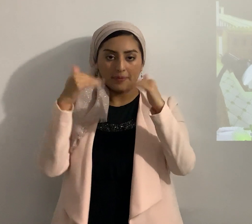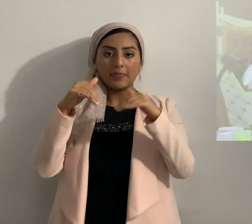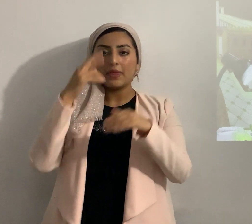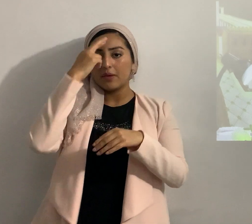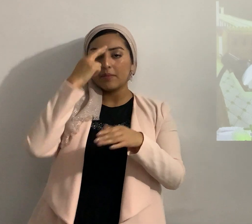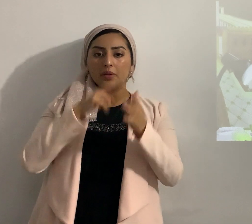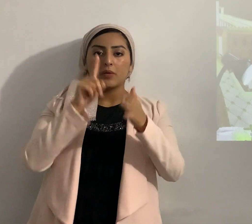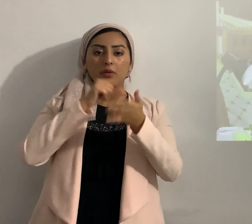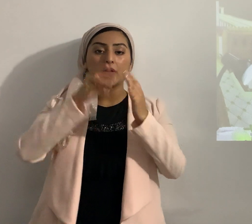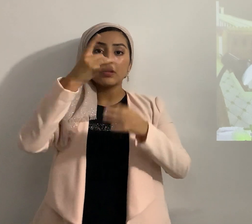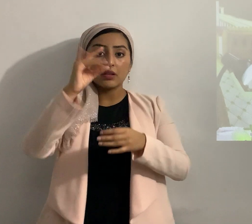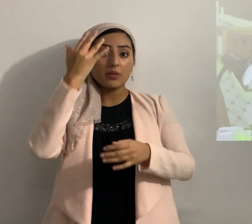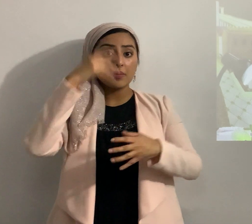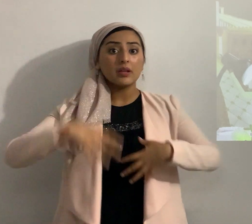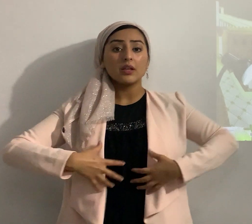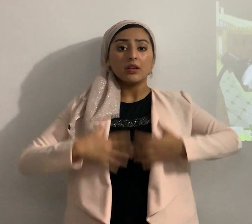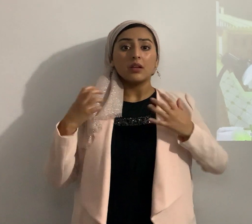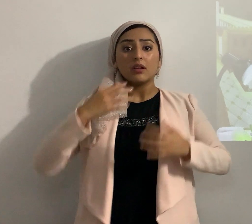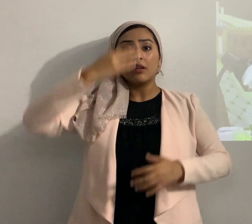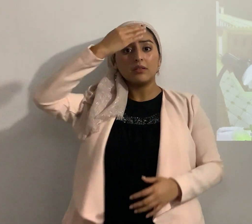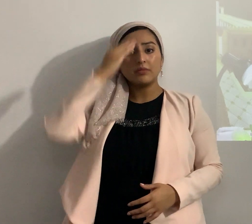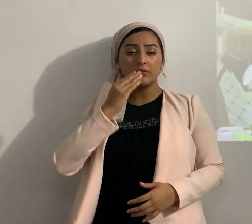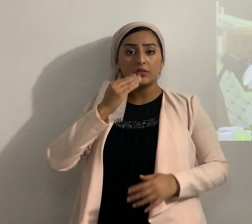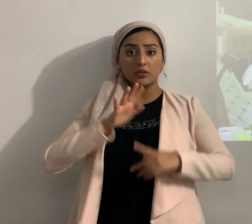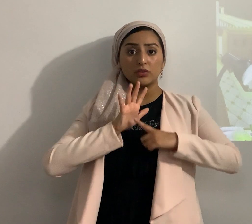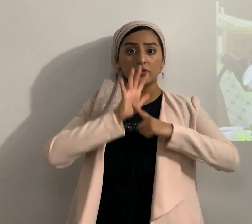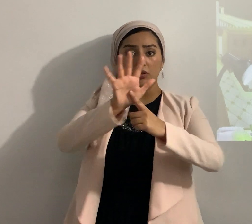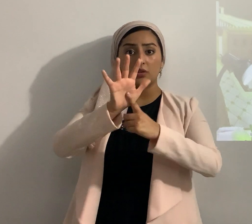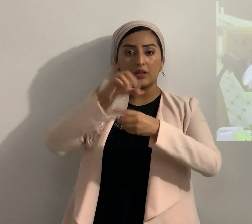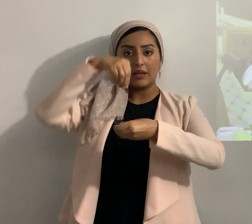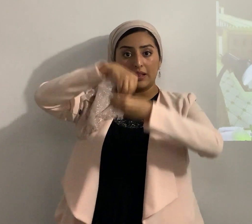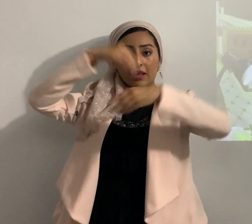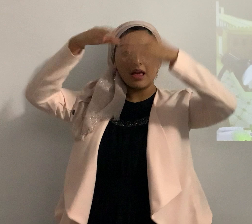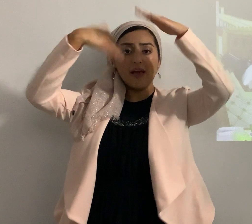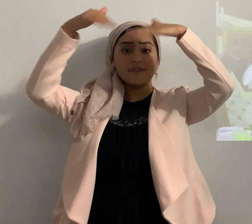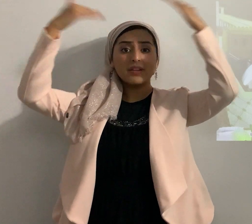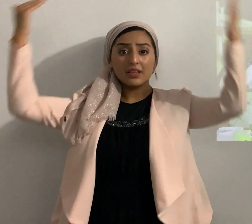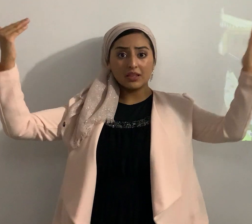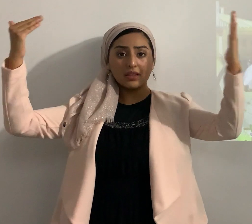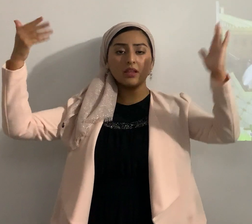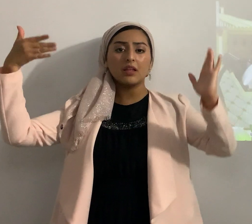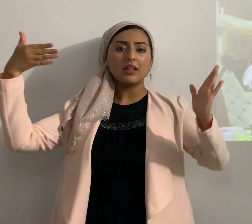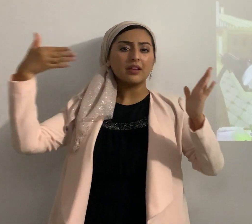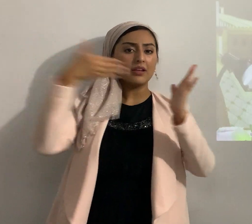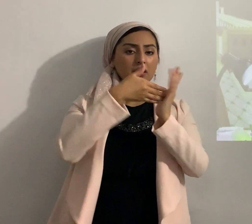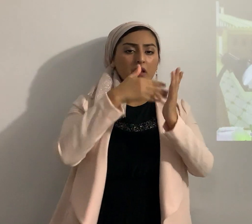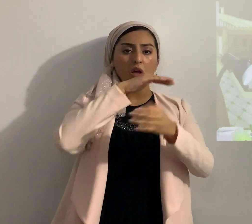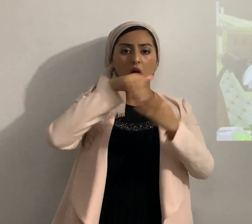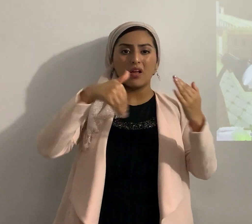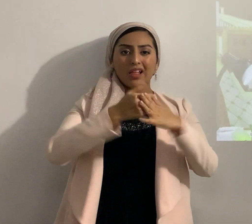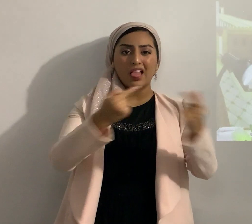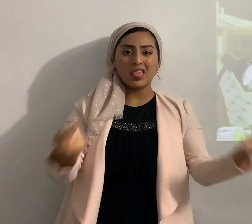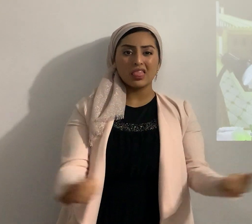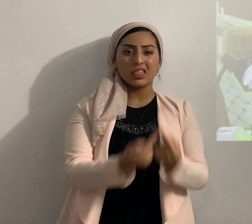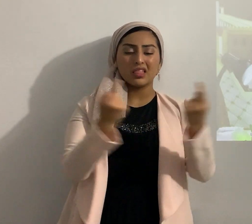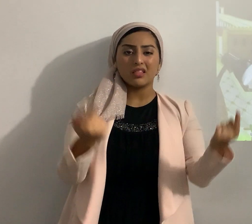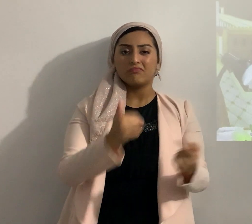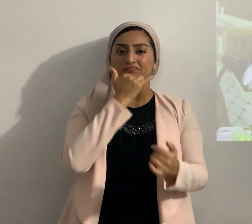18 porque la ira del ojín se revela desde el cielo contra la contra toda impiedad e injusticia de los hombres